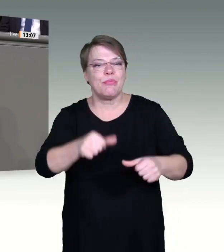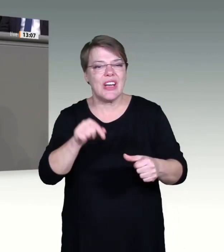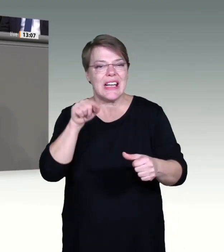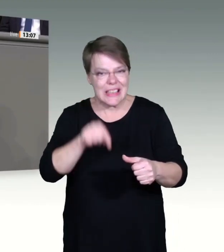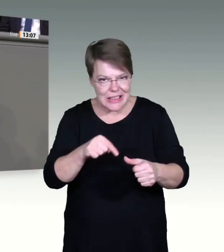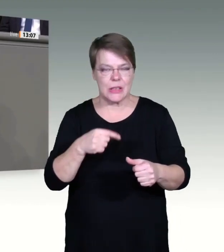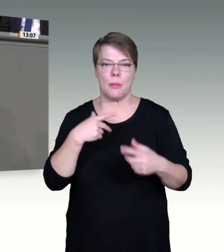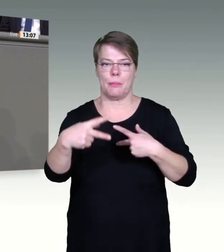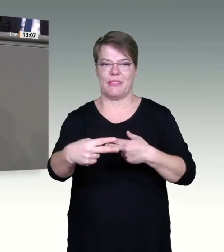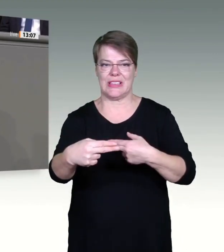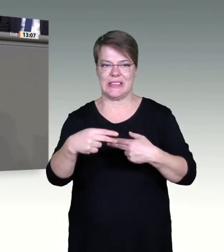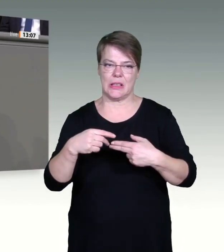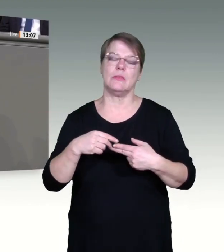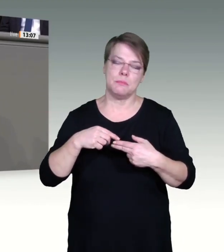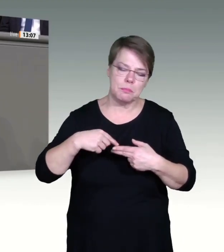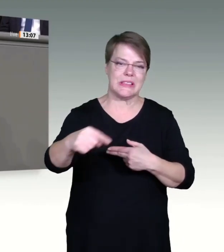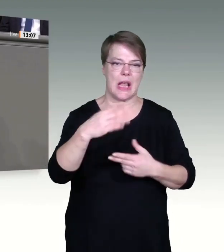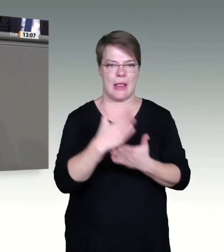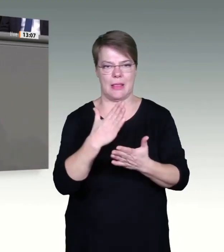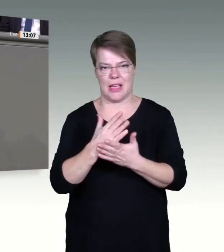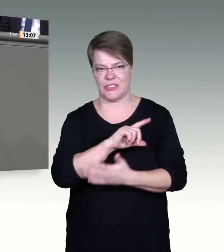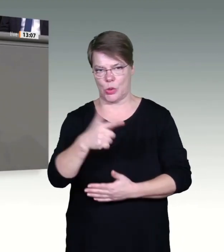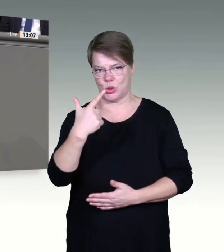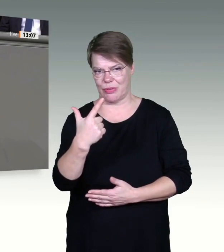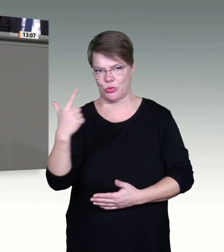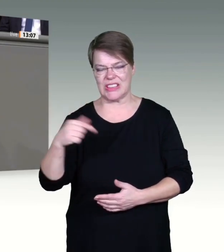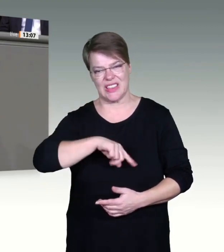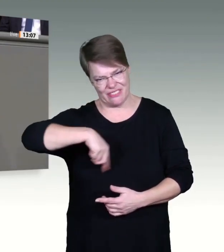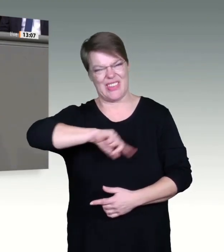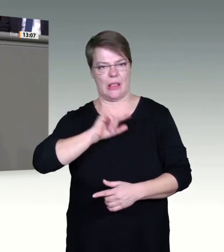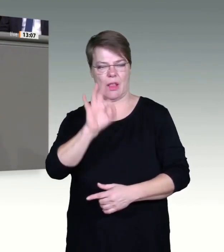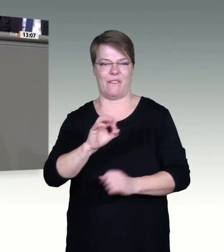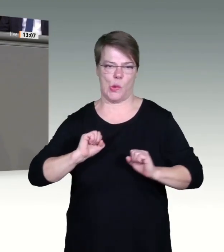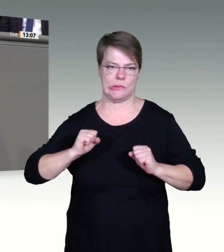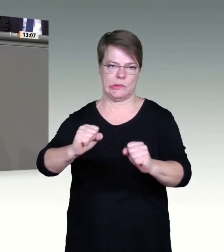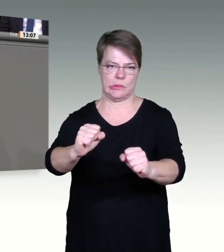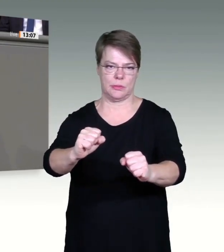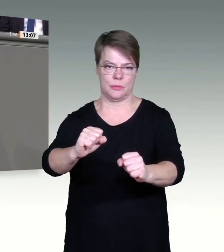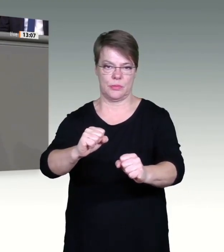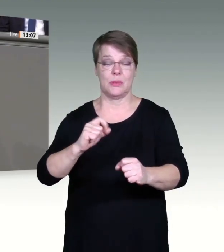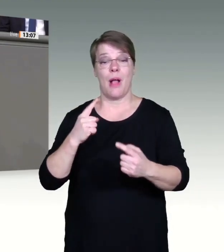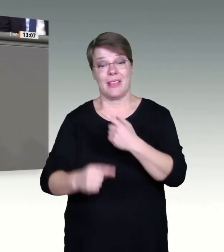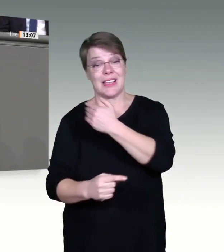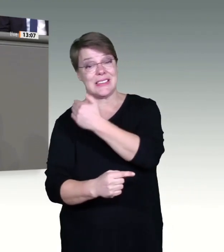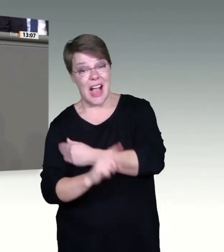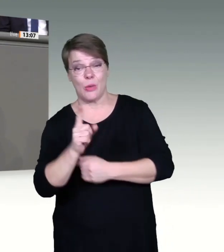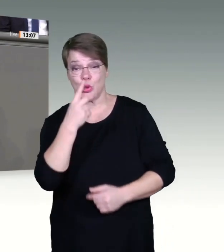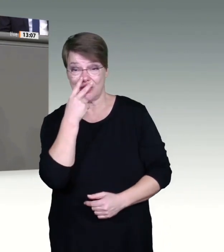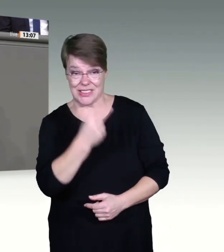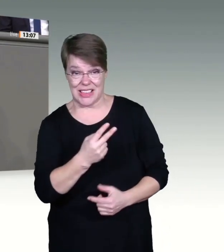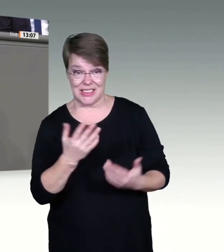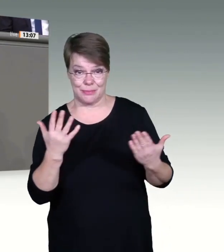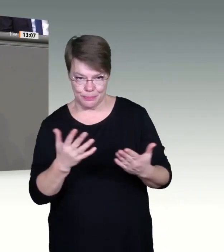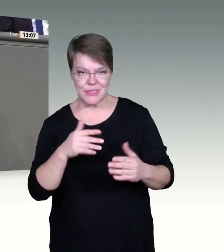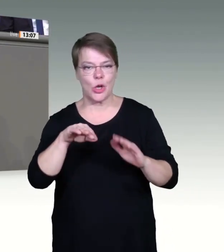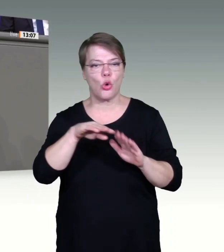Bürger gegen den Staat formuliert, sondern auch eine Schutzpflicht des Staates für seine Bürger begründet. Wir alle, da